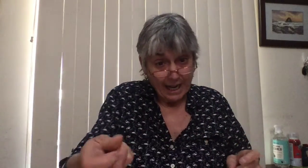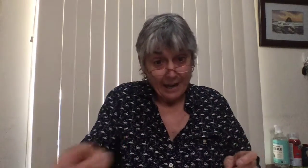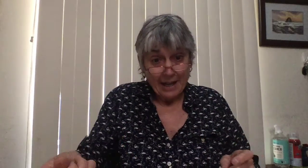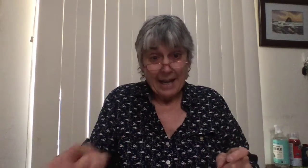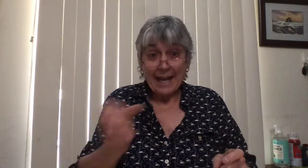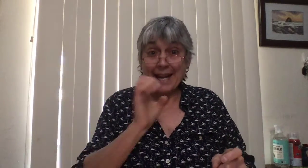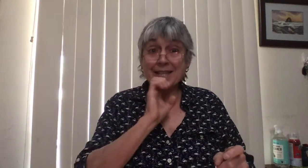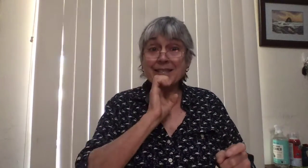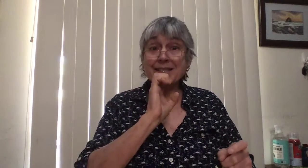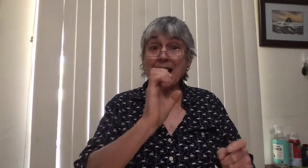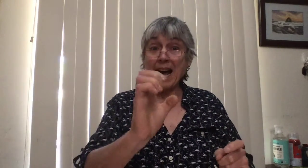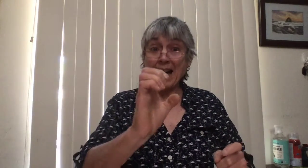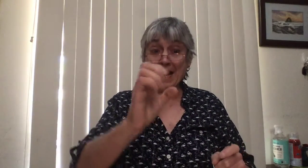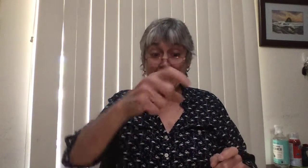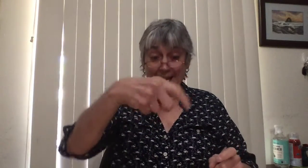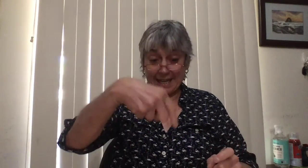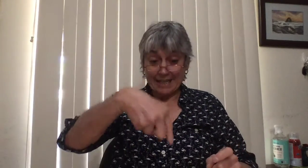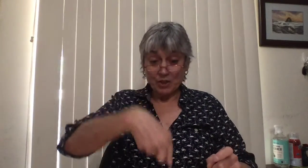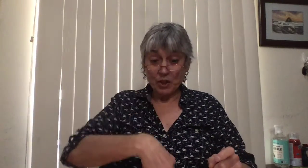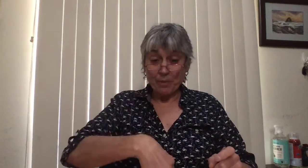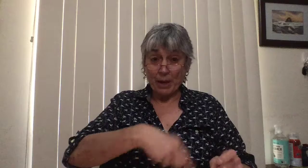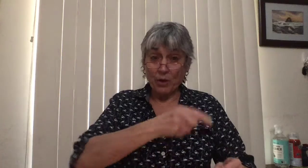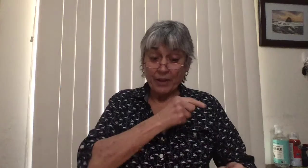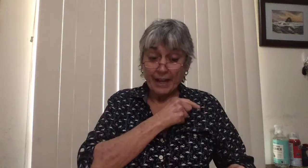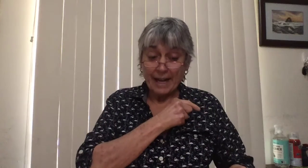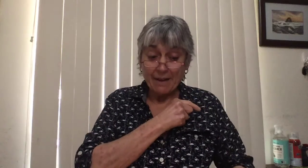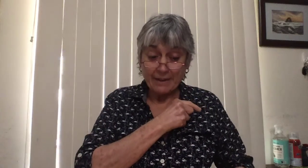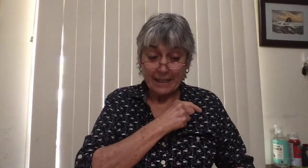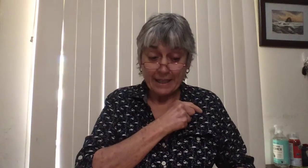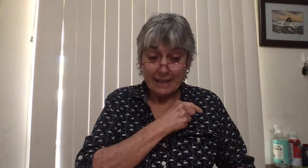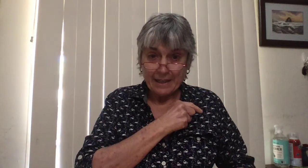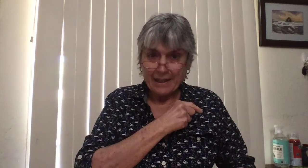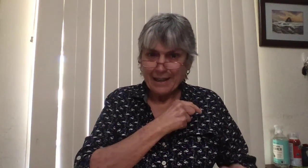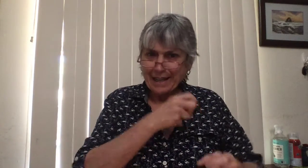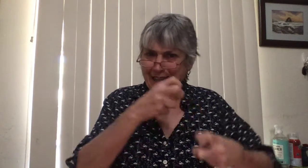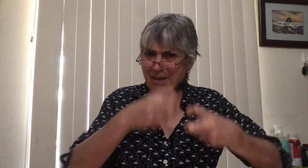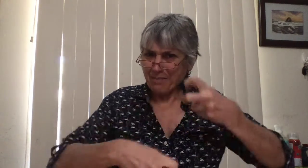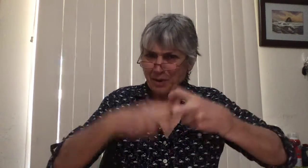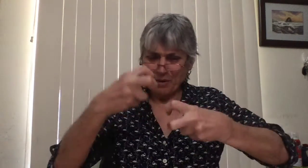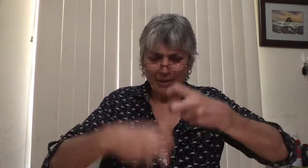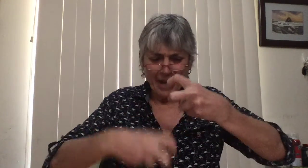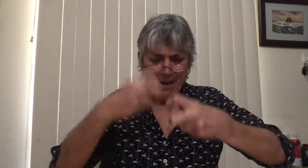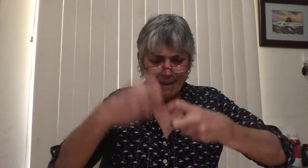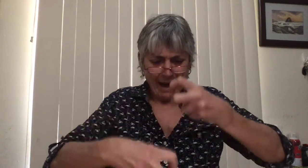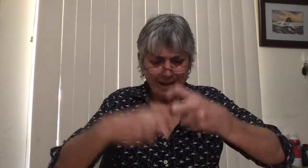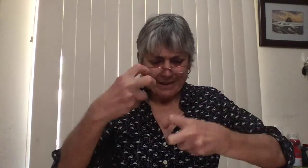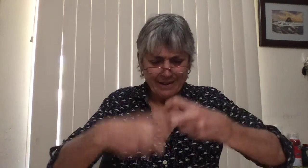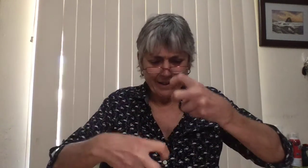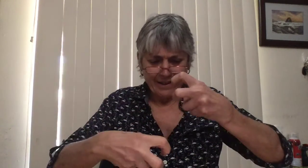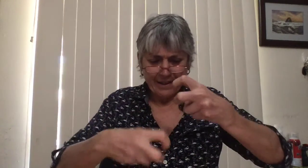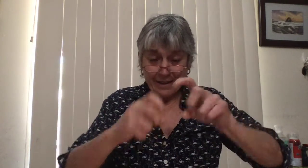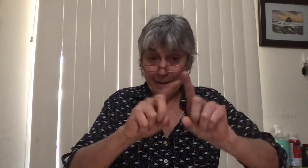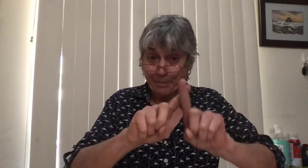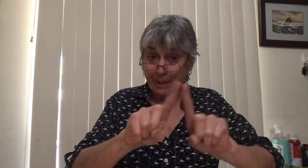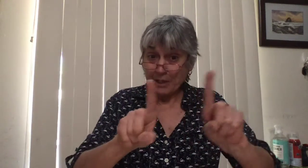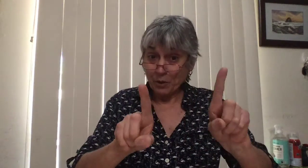está en el estómago de Gaby. ¡Qué problema! Pero